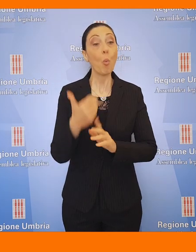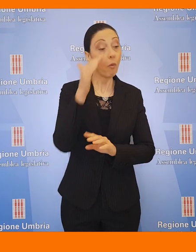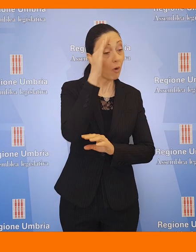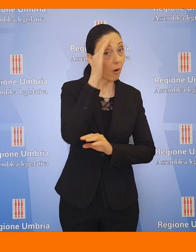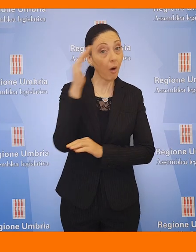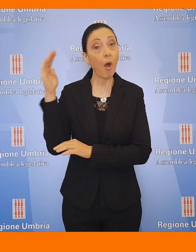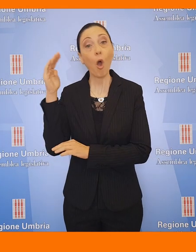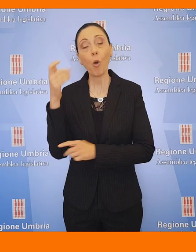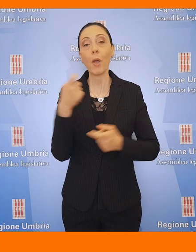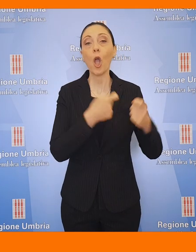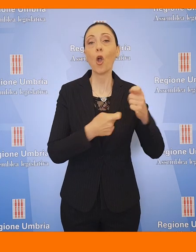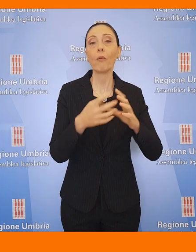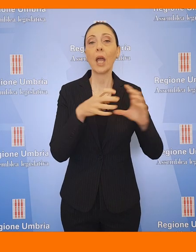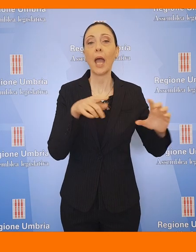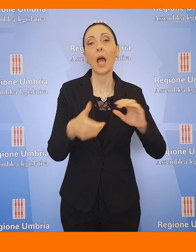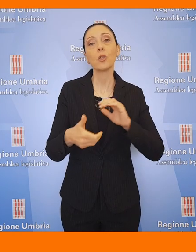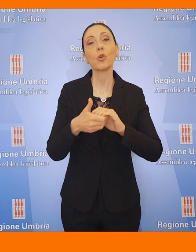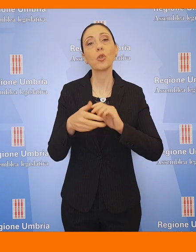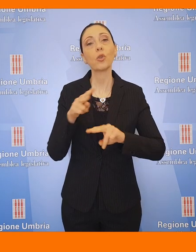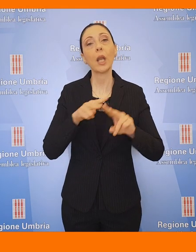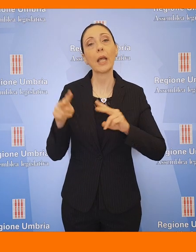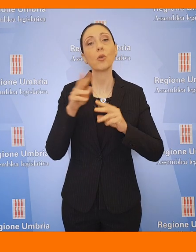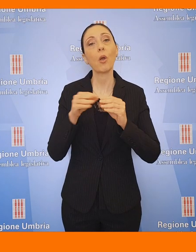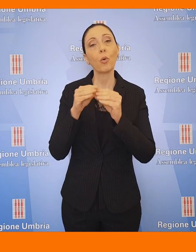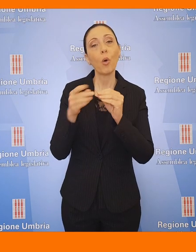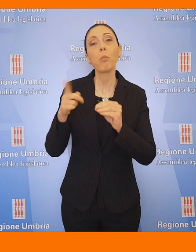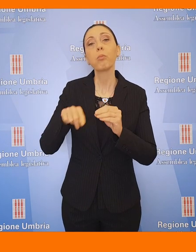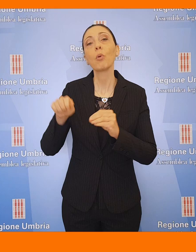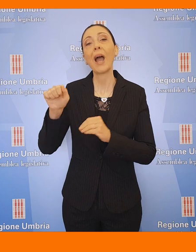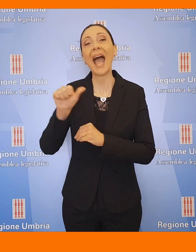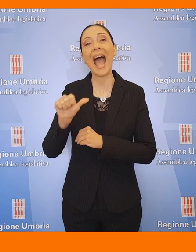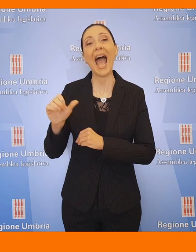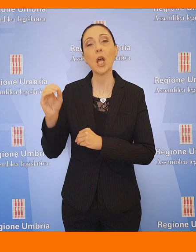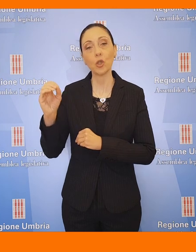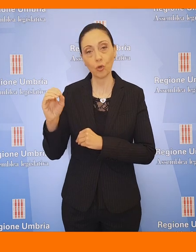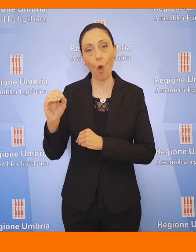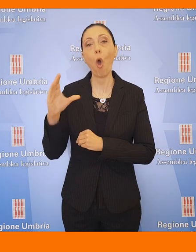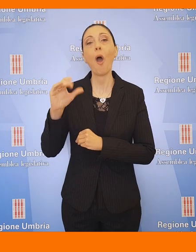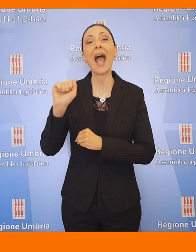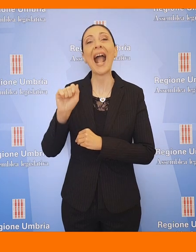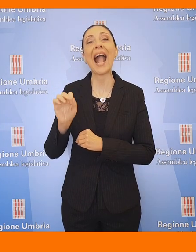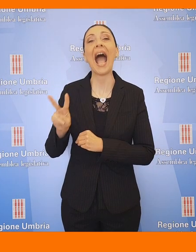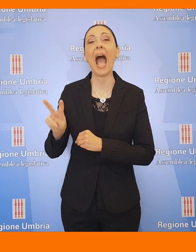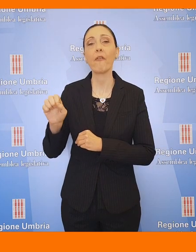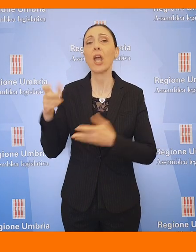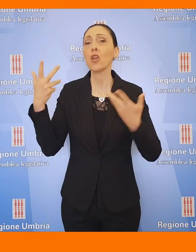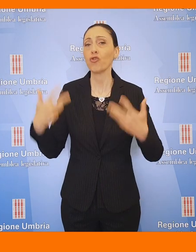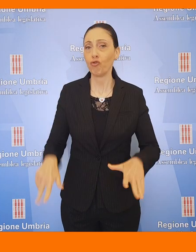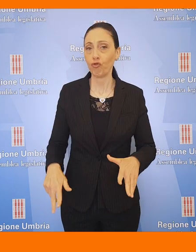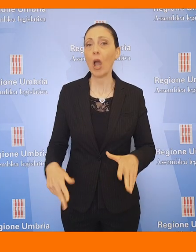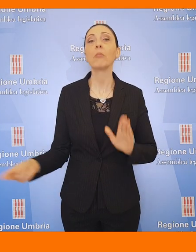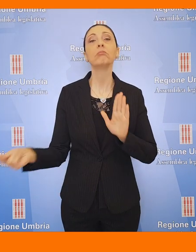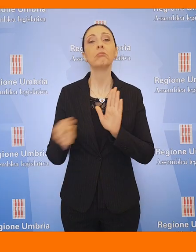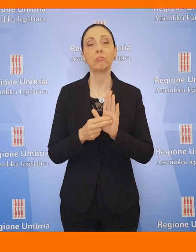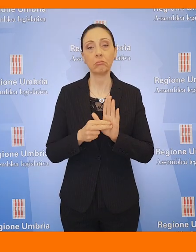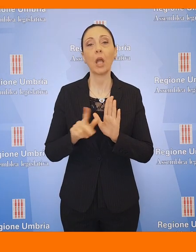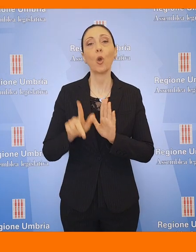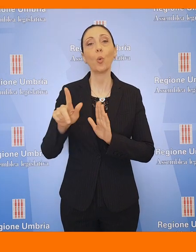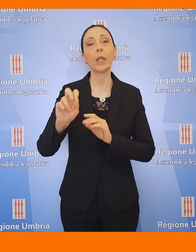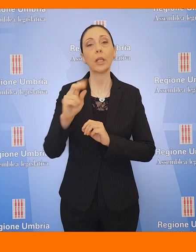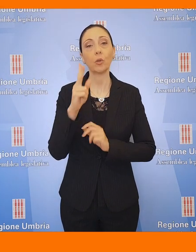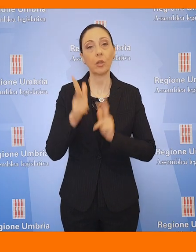nuova audizione con Confindustria, Associazione Nazionale Costruttori e Assocave è stata calendarizzata per lunedì 12